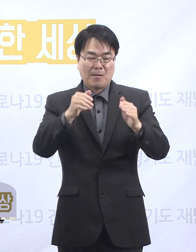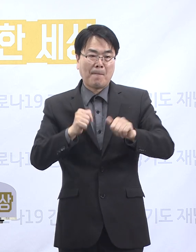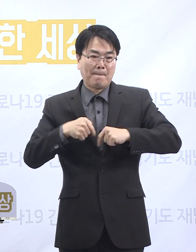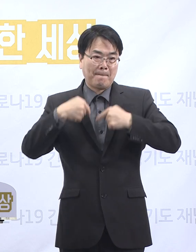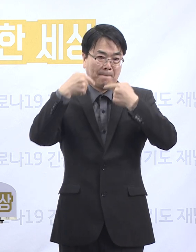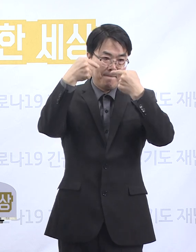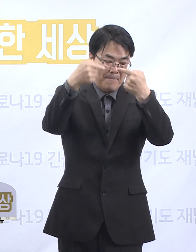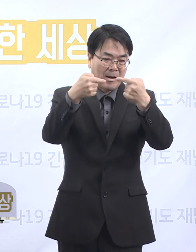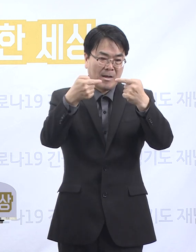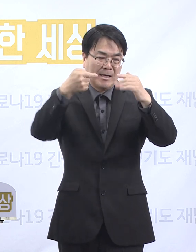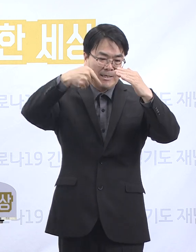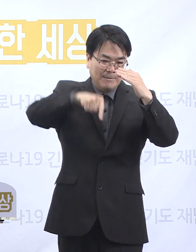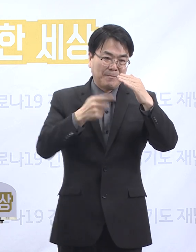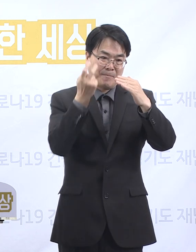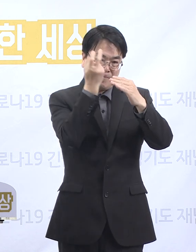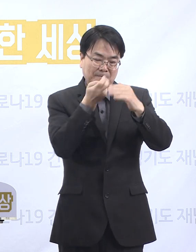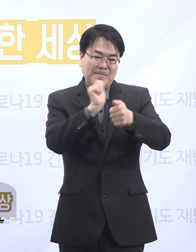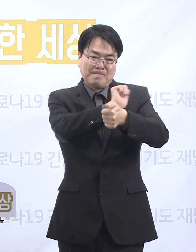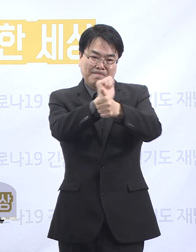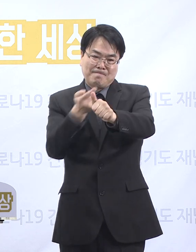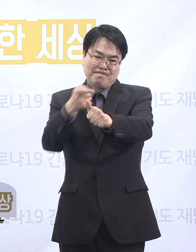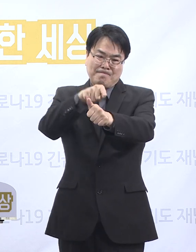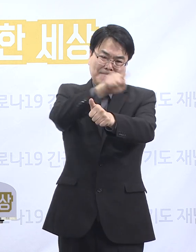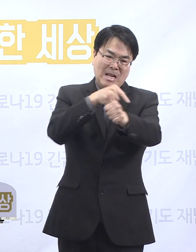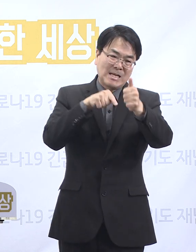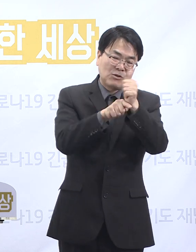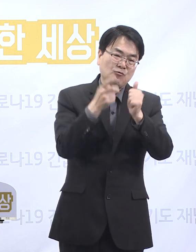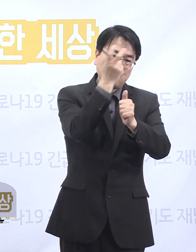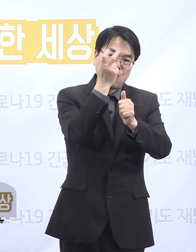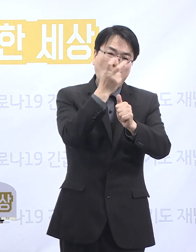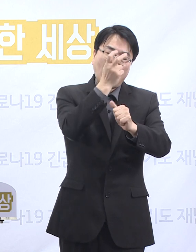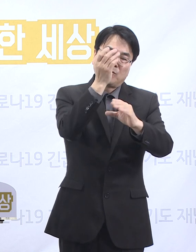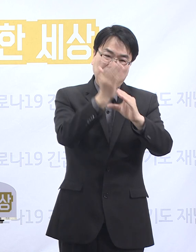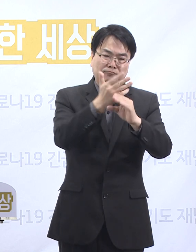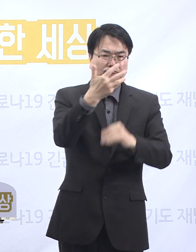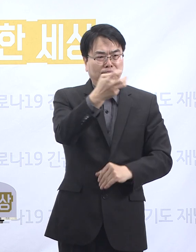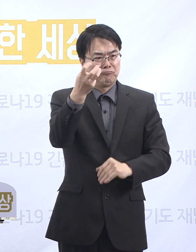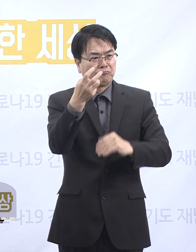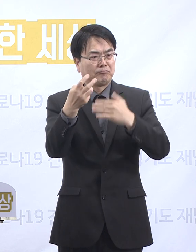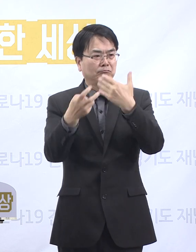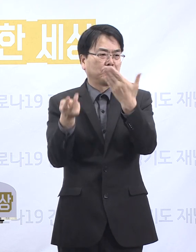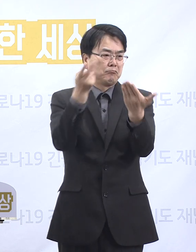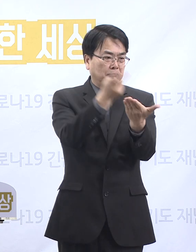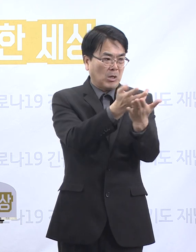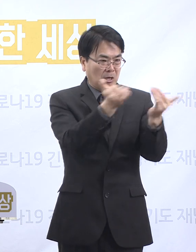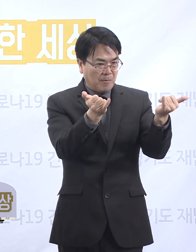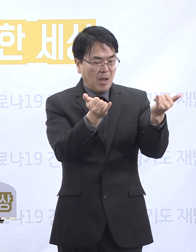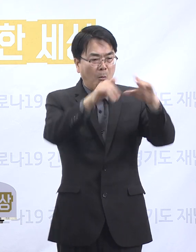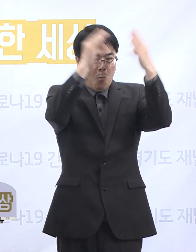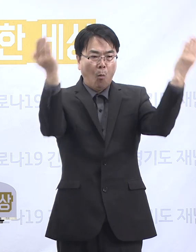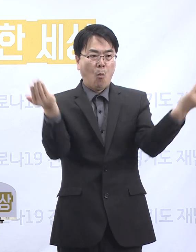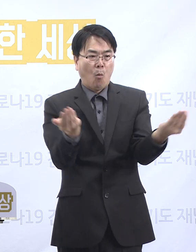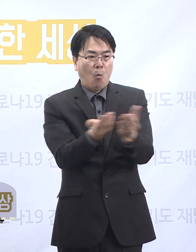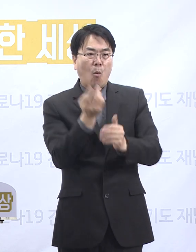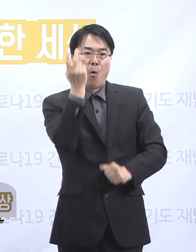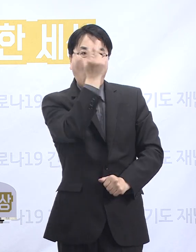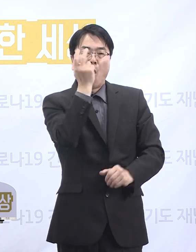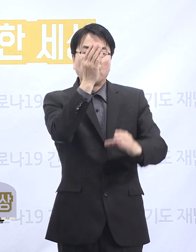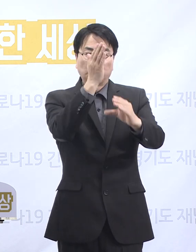진행 중입니다. 요양원 내 입소 중인 83명과 종사자 52명에 대해 전수검사를 실시하여